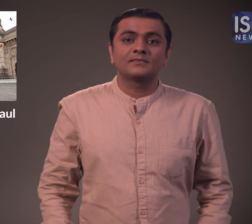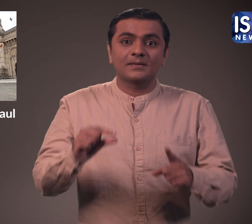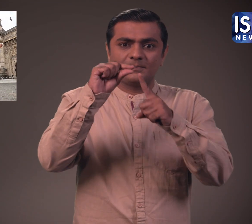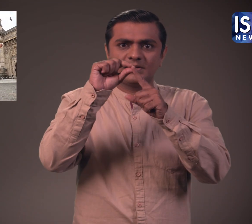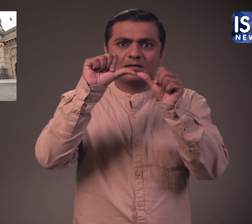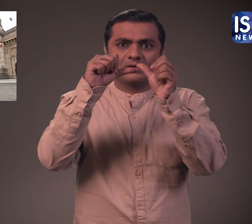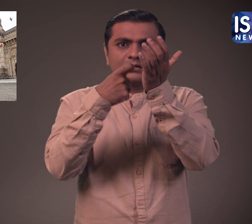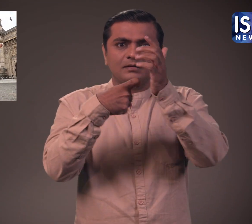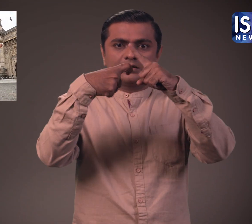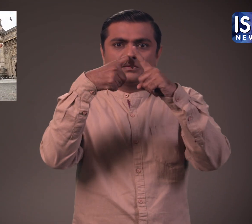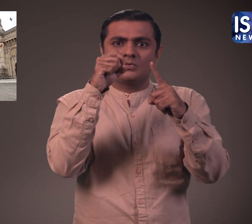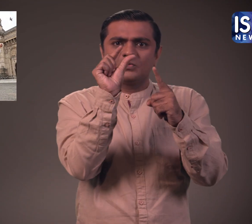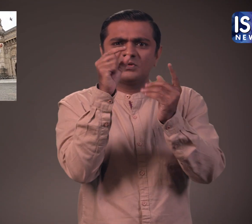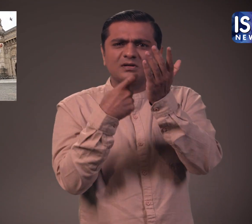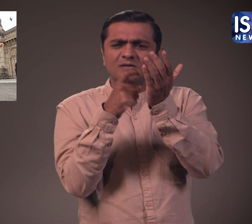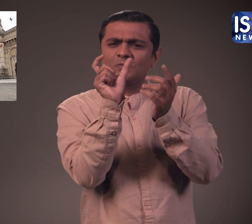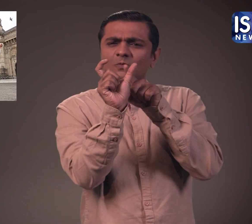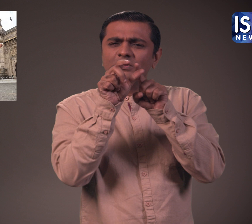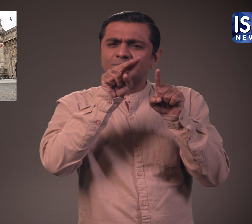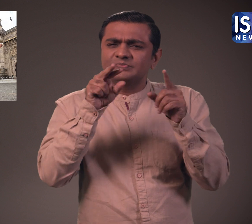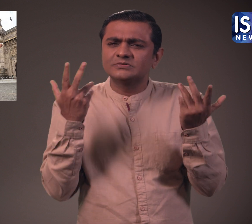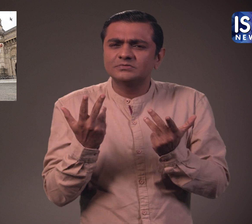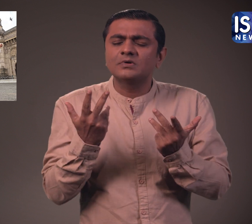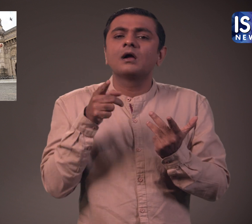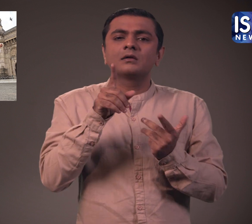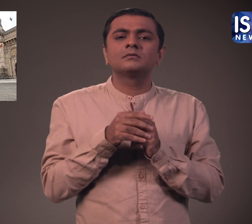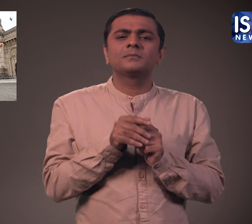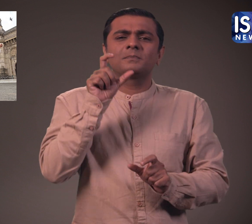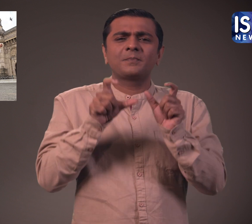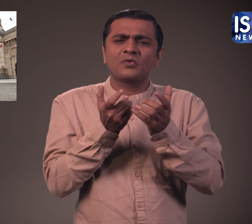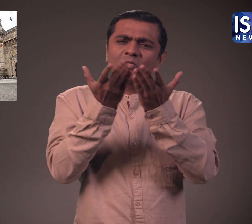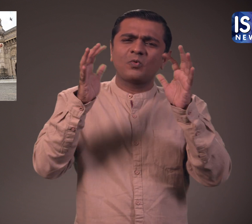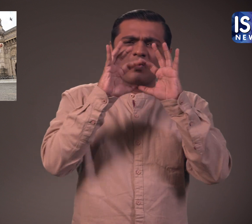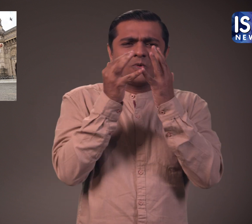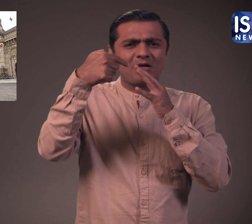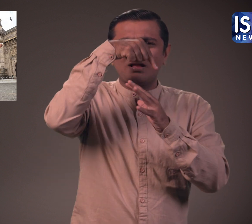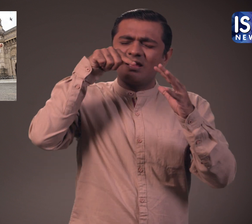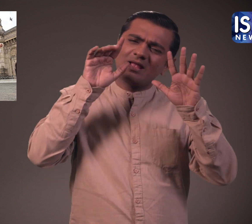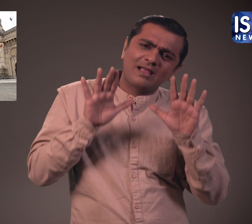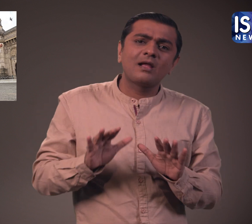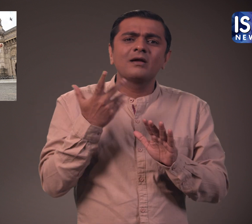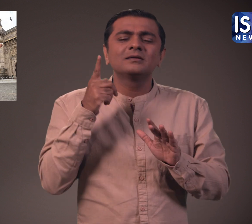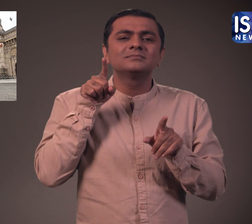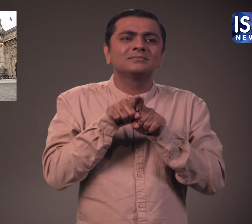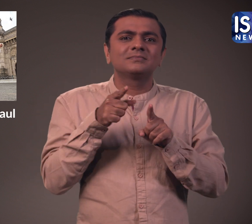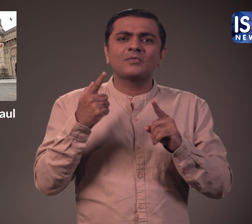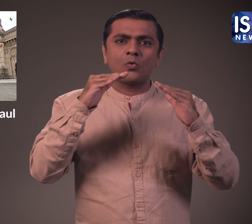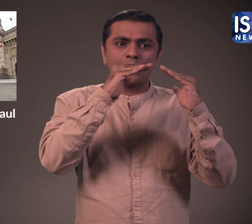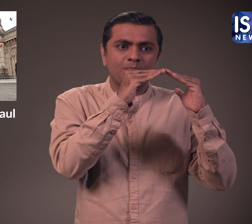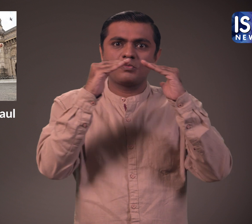पाकोर से आप क्या समझते हैं। दुनिया भर में लोग घरों, लकड़ी की फैंज,